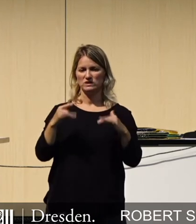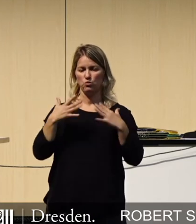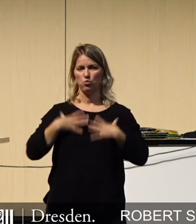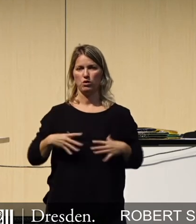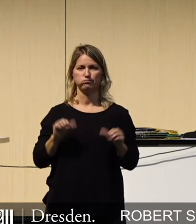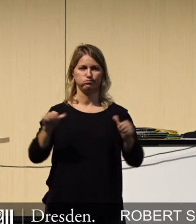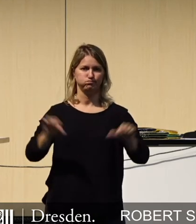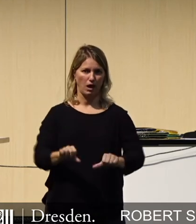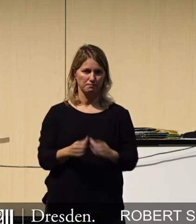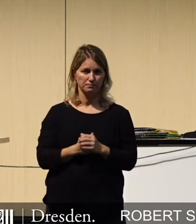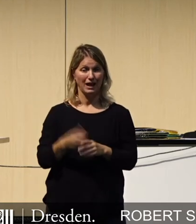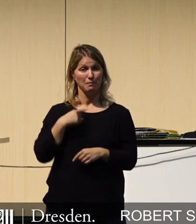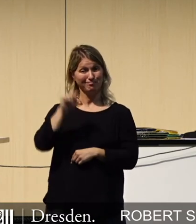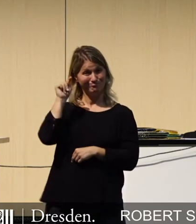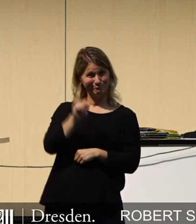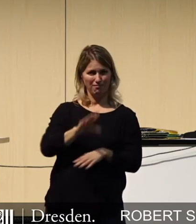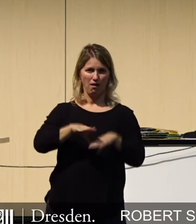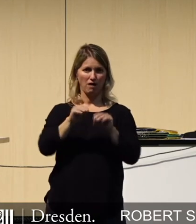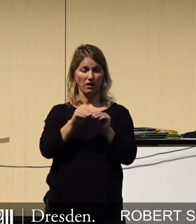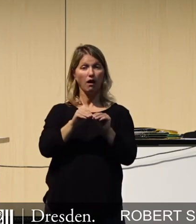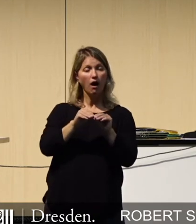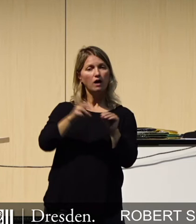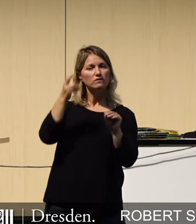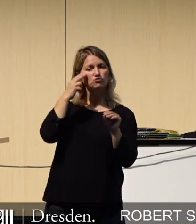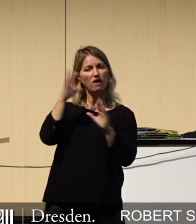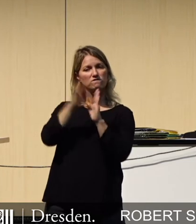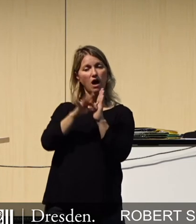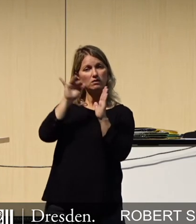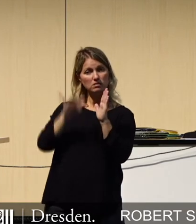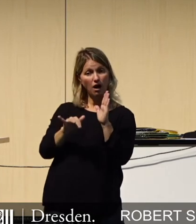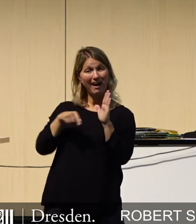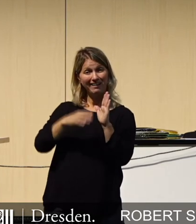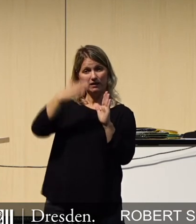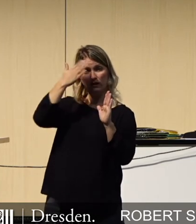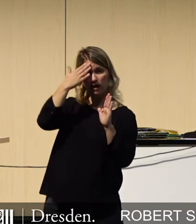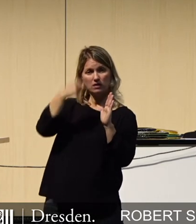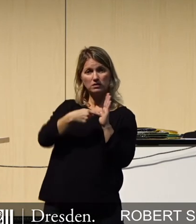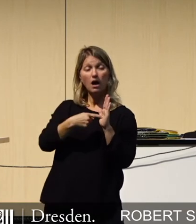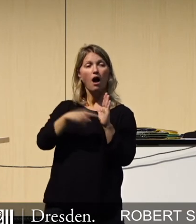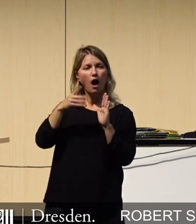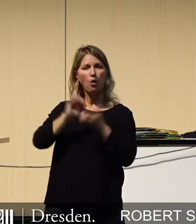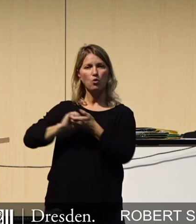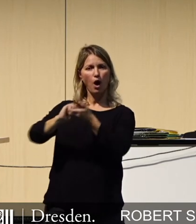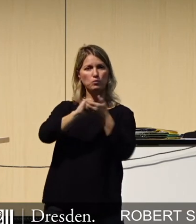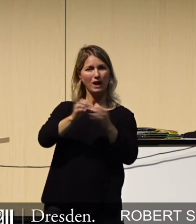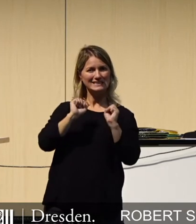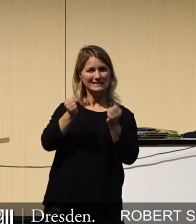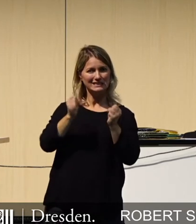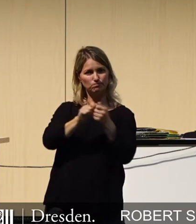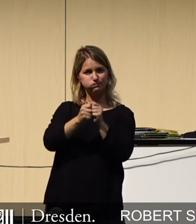Lassen Sie uns doch dort anfangen, wo es eine gute wissenschaftliche Faktenlage gibt und wo wir auch auf kommunaler Ebene etwas bewirken können.